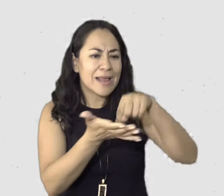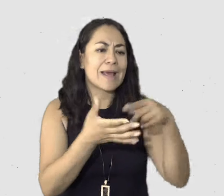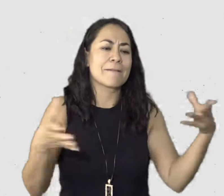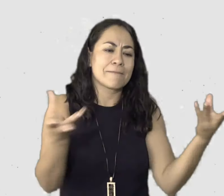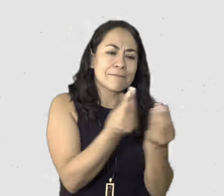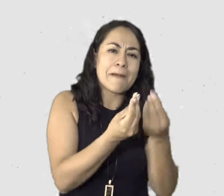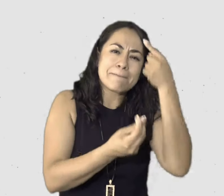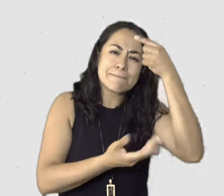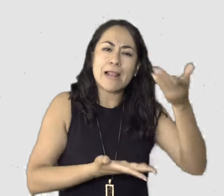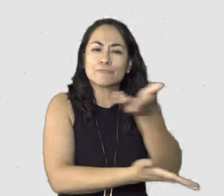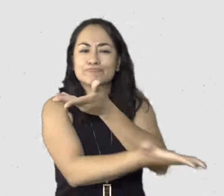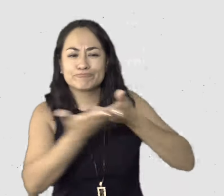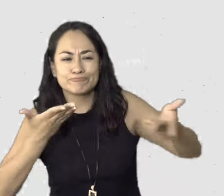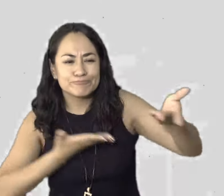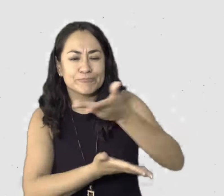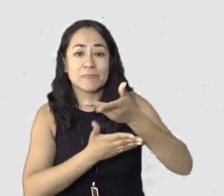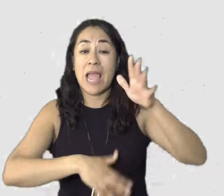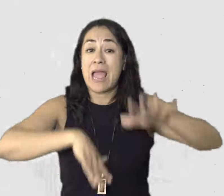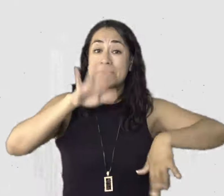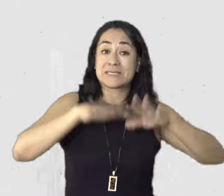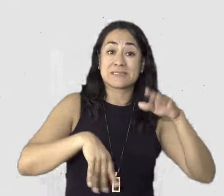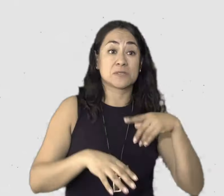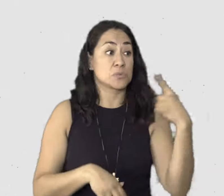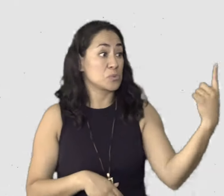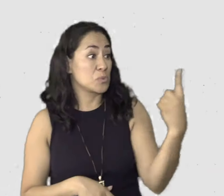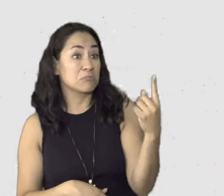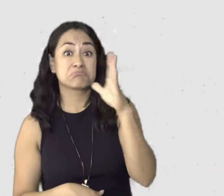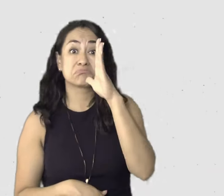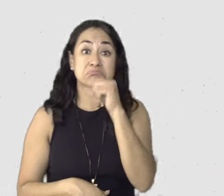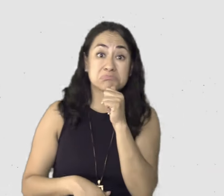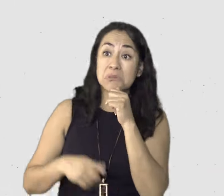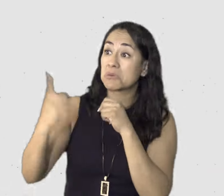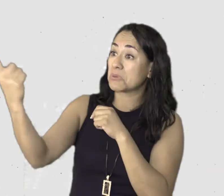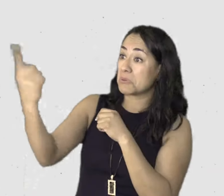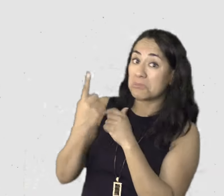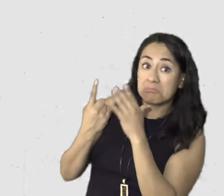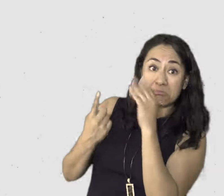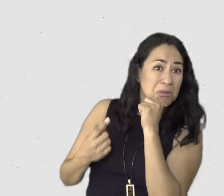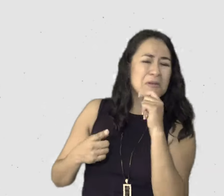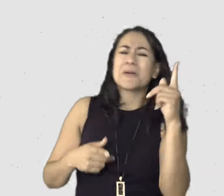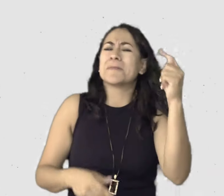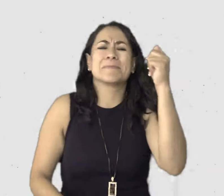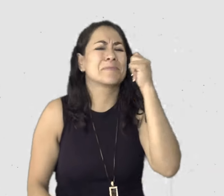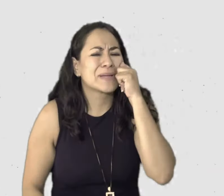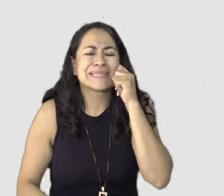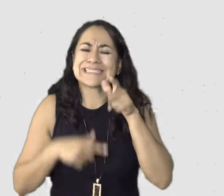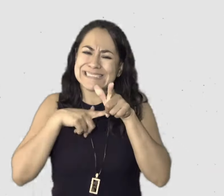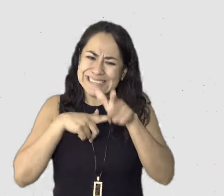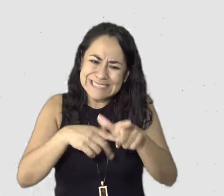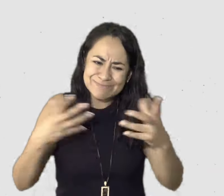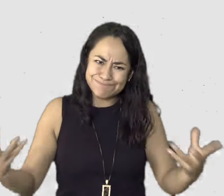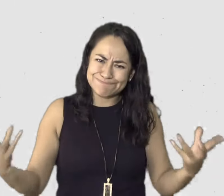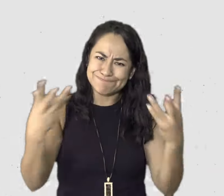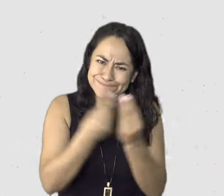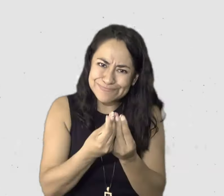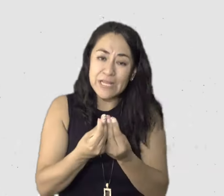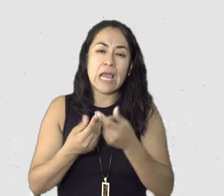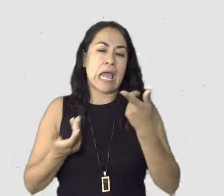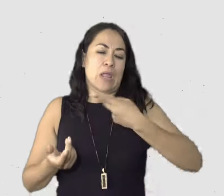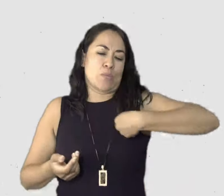y podamos convivir, no importando que no todas puedan. Me encantó que una vez pusimos la regla de vamos a poner un